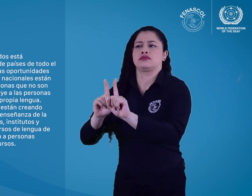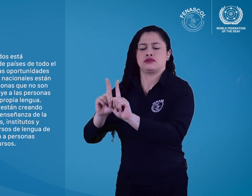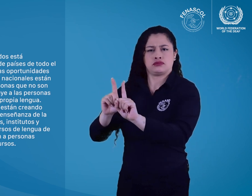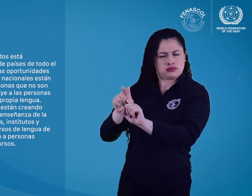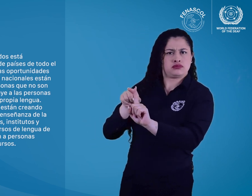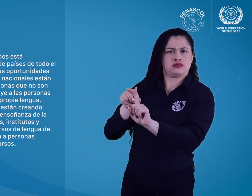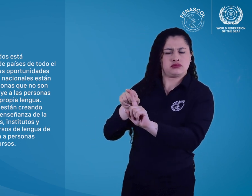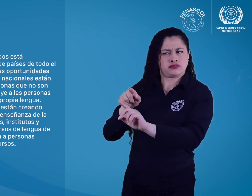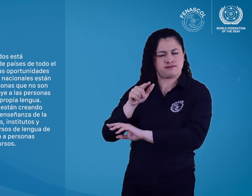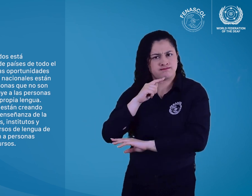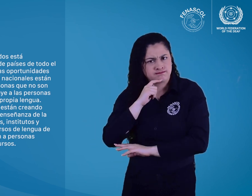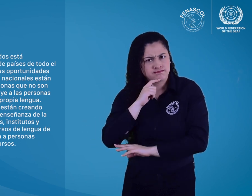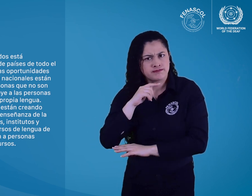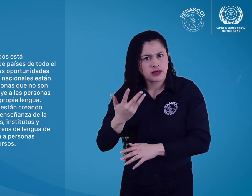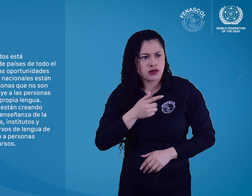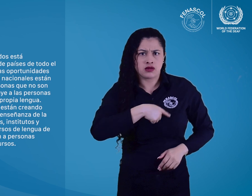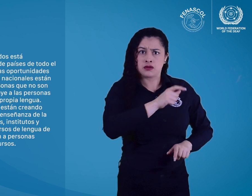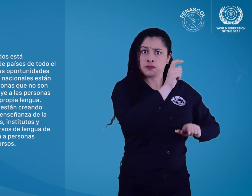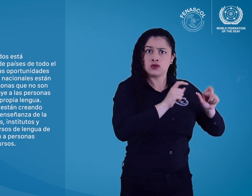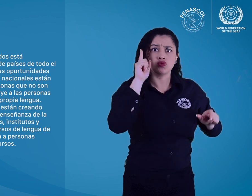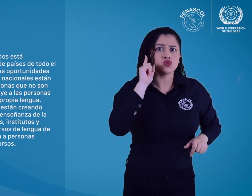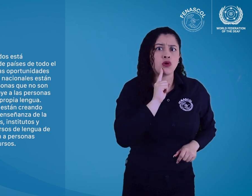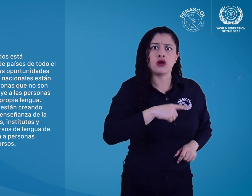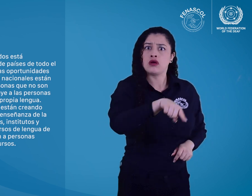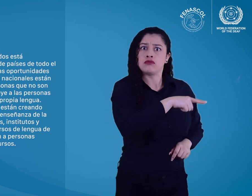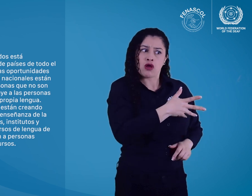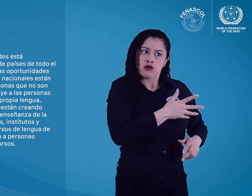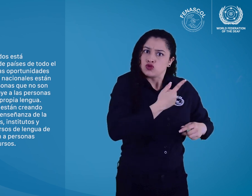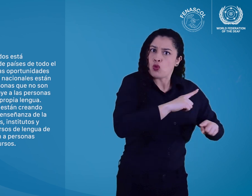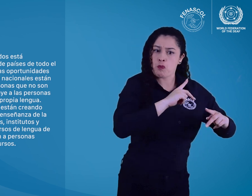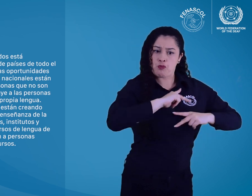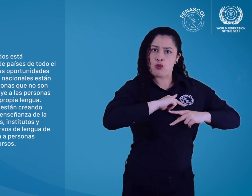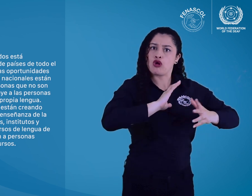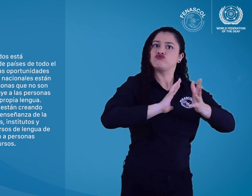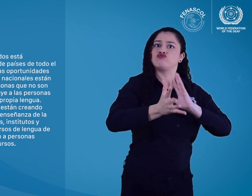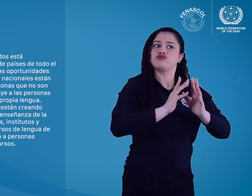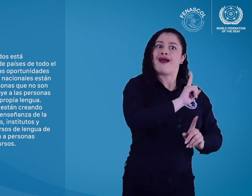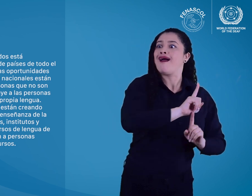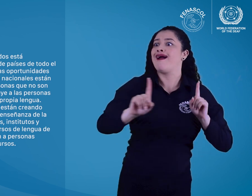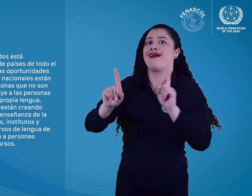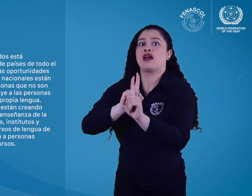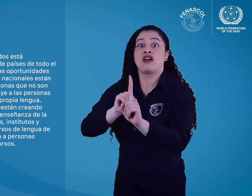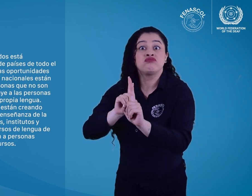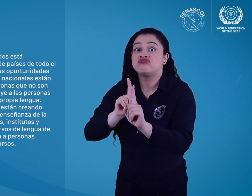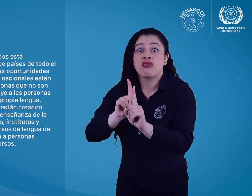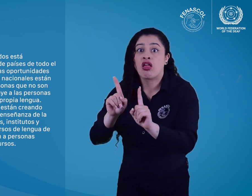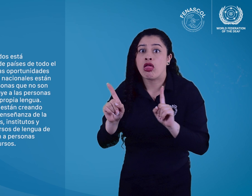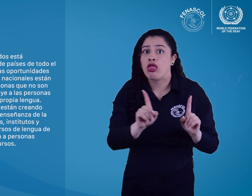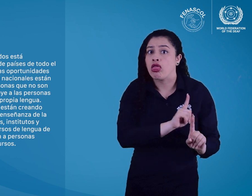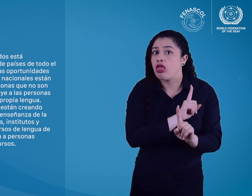siendo aprovechadas por personas que no son sordas, lo que a menudo excluye a las personas